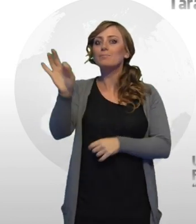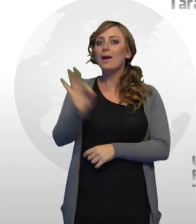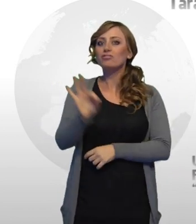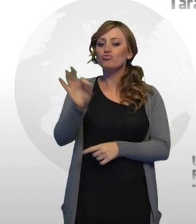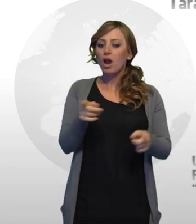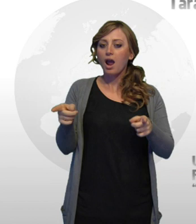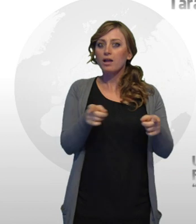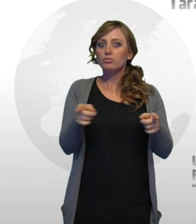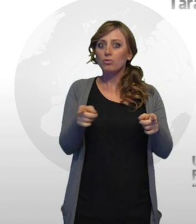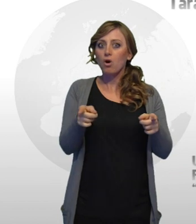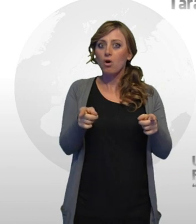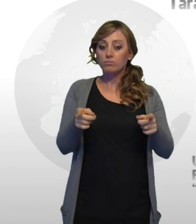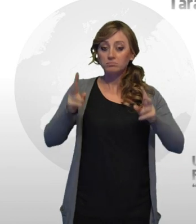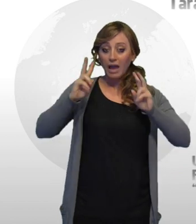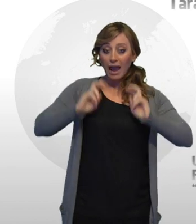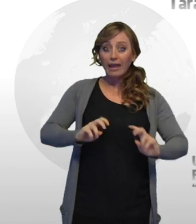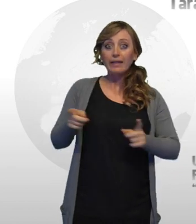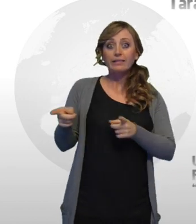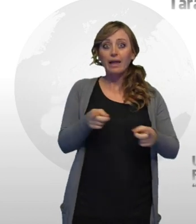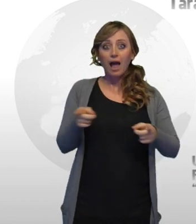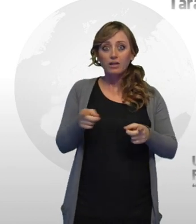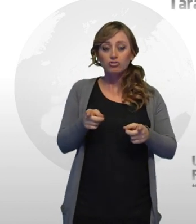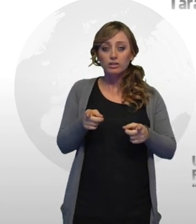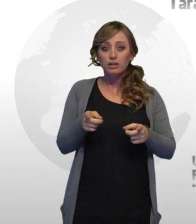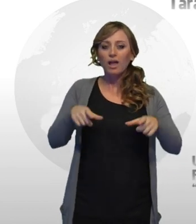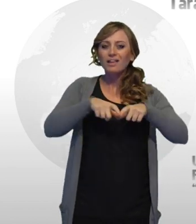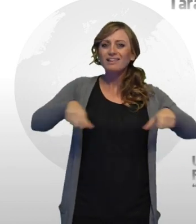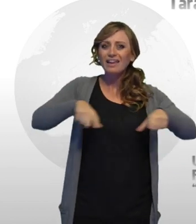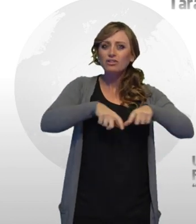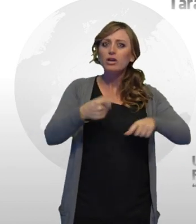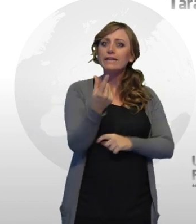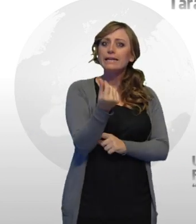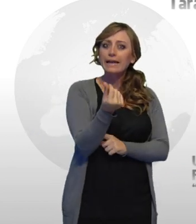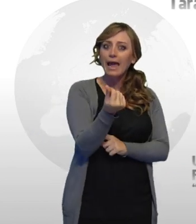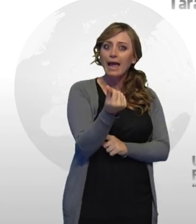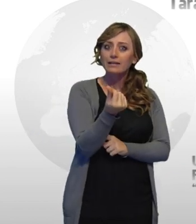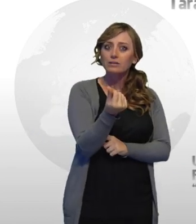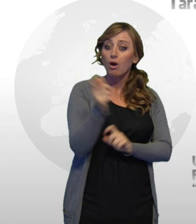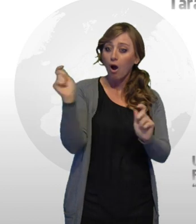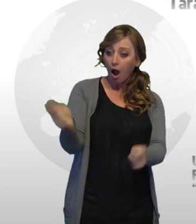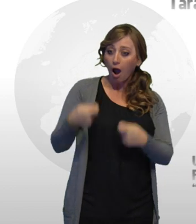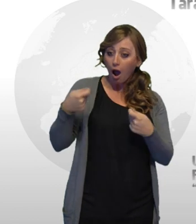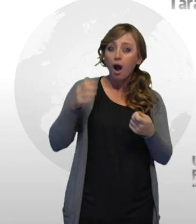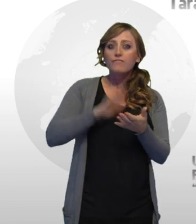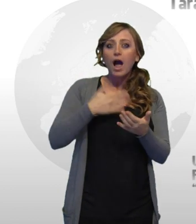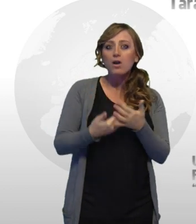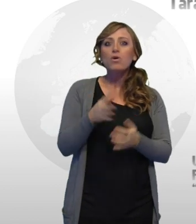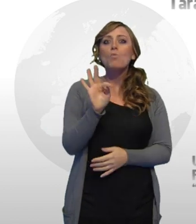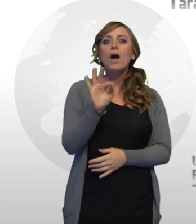per un valore complessivo di circa 40.000 euro. Una pistola con matricola a Brasa, che due